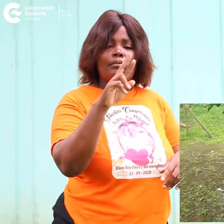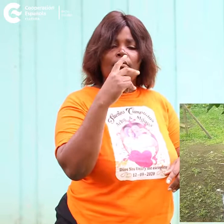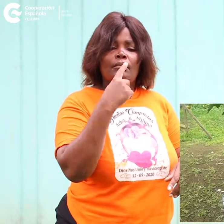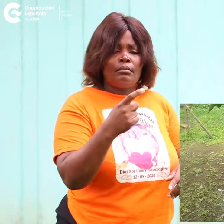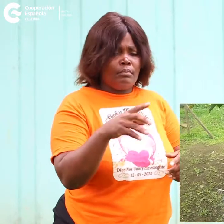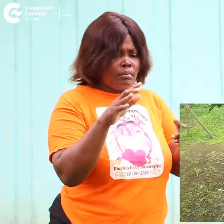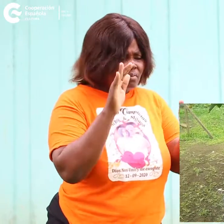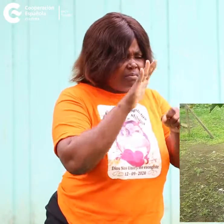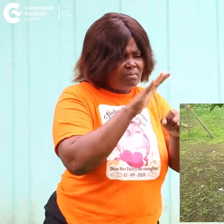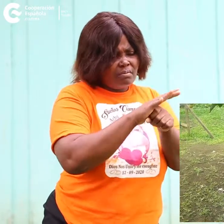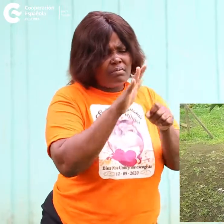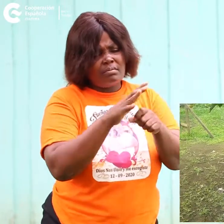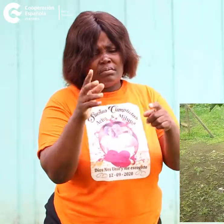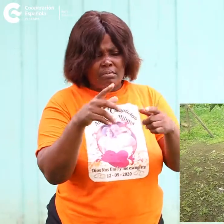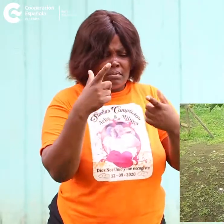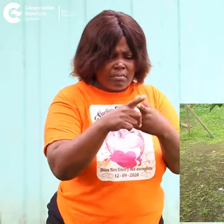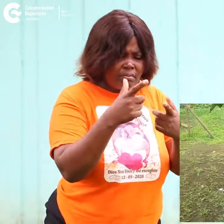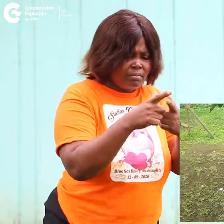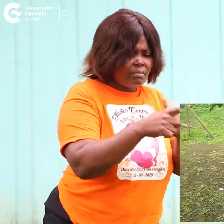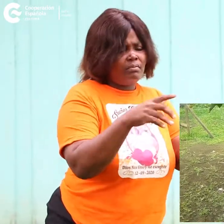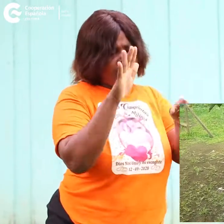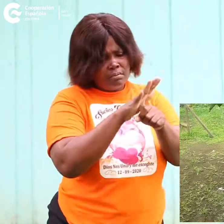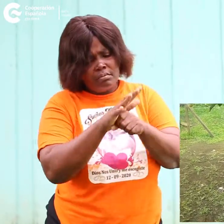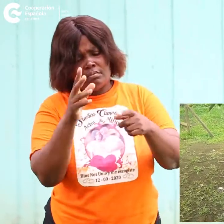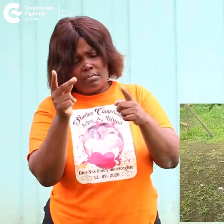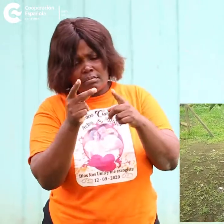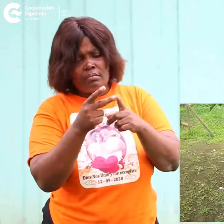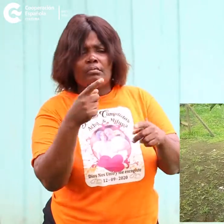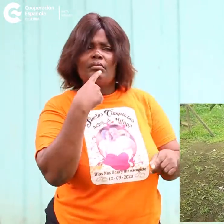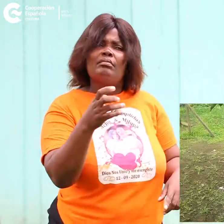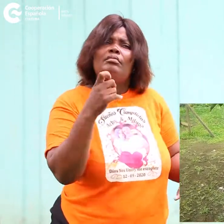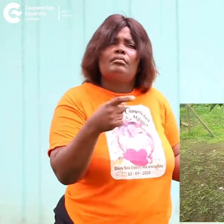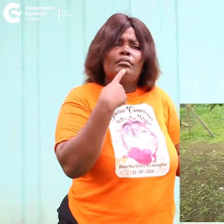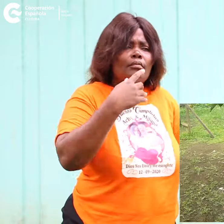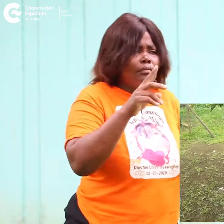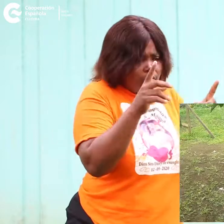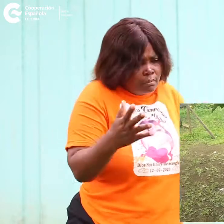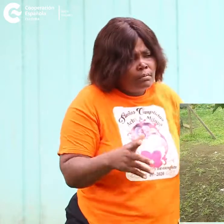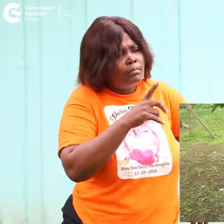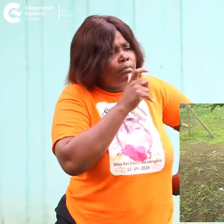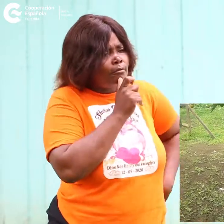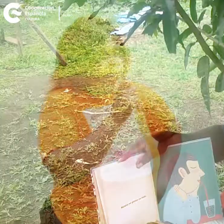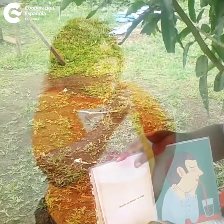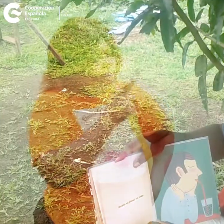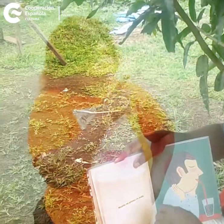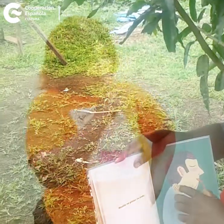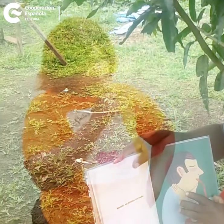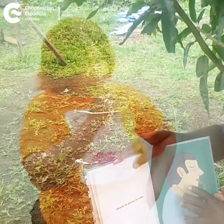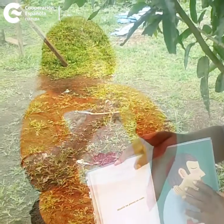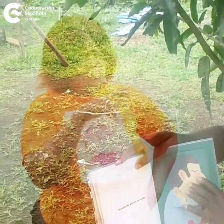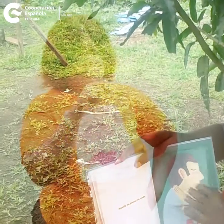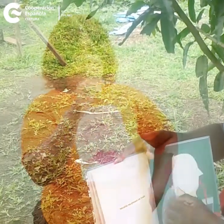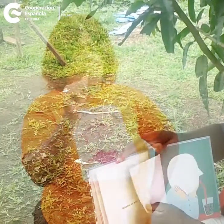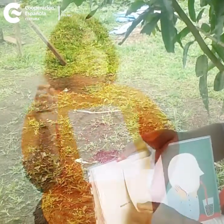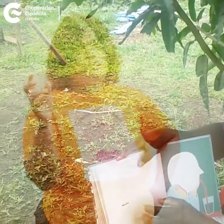mogollones de letra en la cabeza no está pensando en algo preciso para decirlo a alguien no sé a quién nicolás no